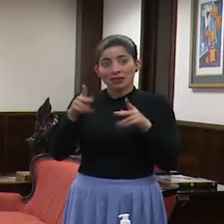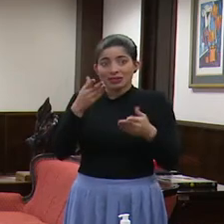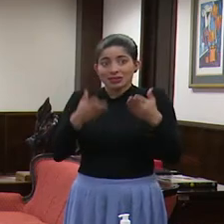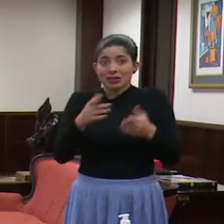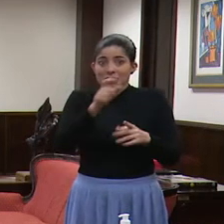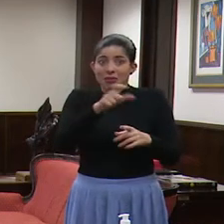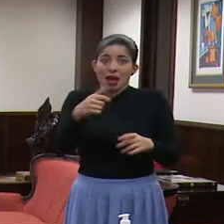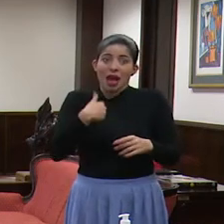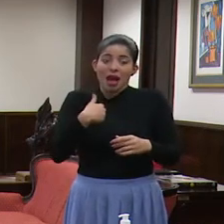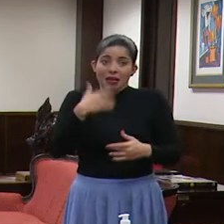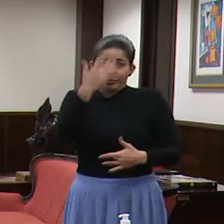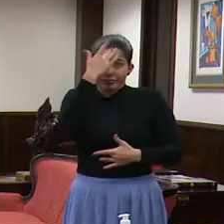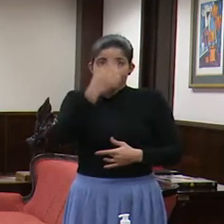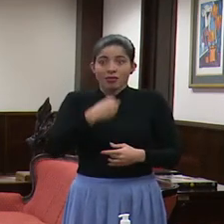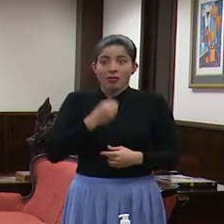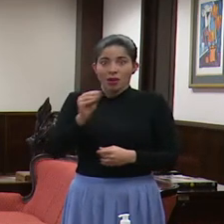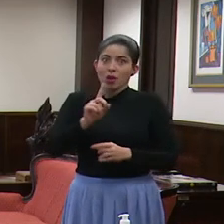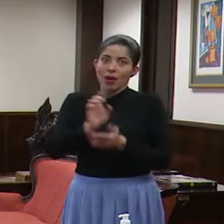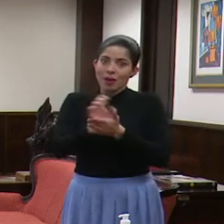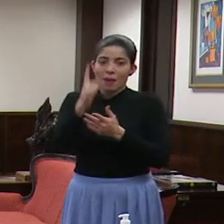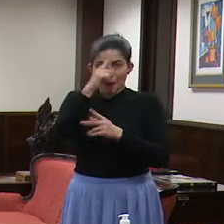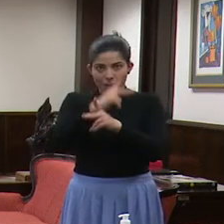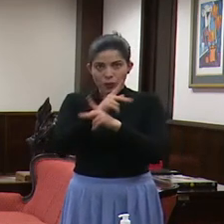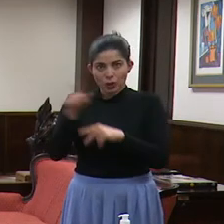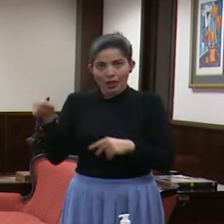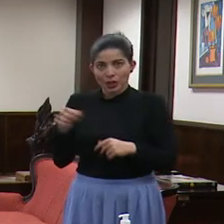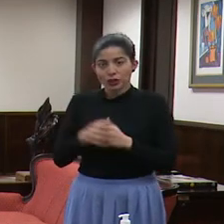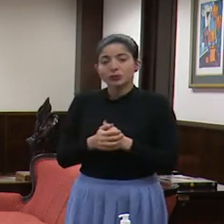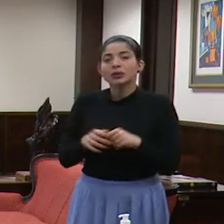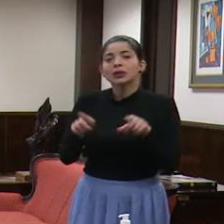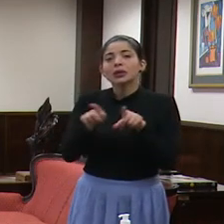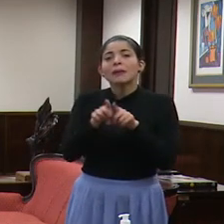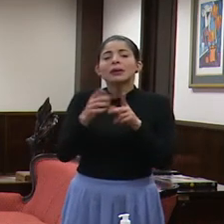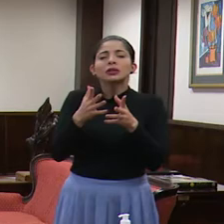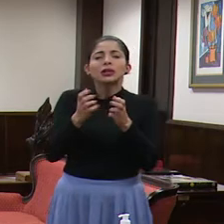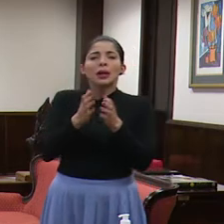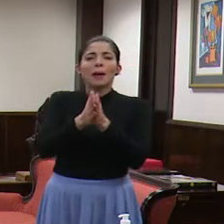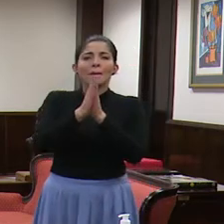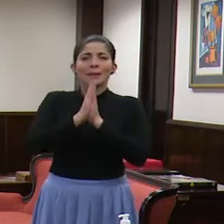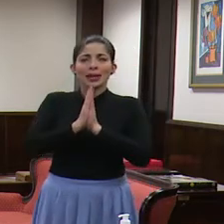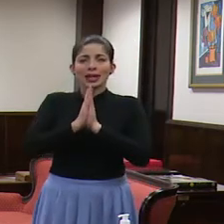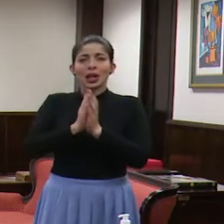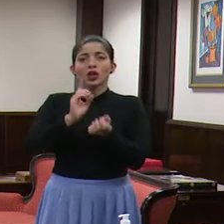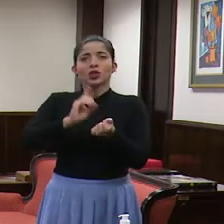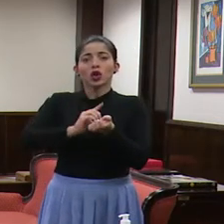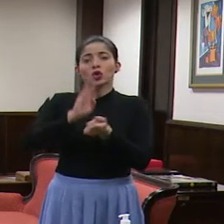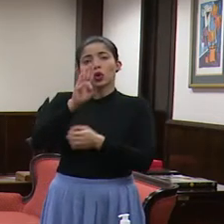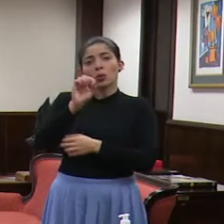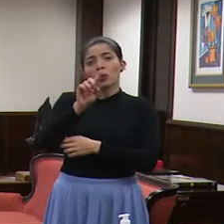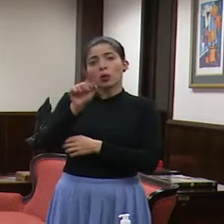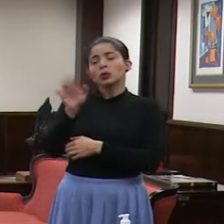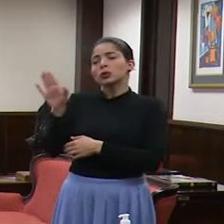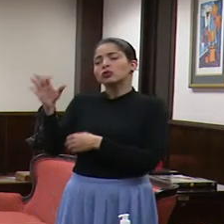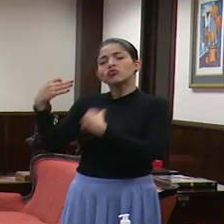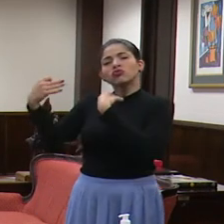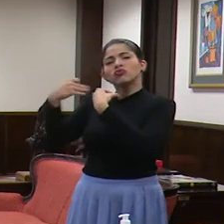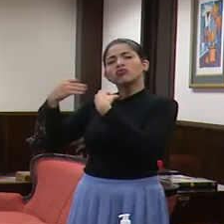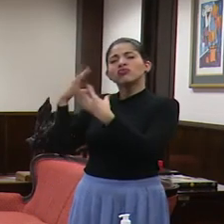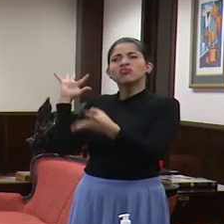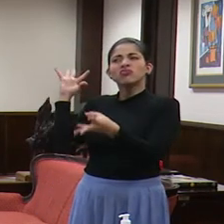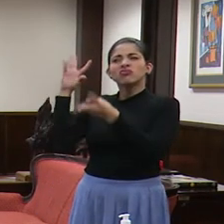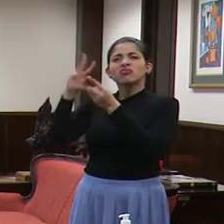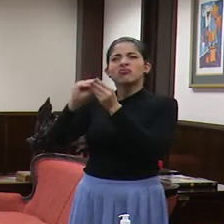contagiadas para protegerlos. También quisiera pedirle al doctor Bosa que nos cuente un poco en qué ha